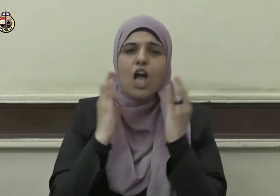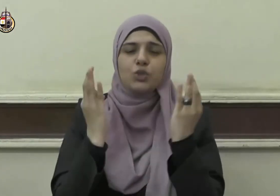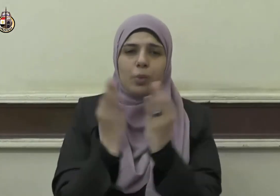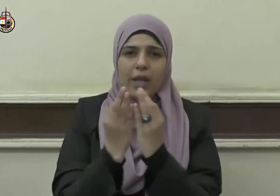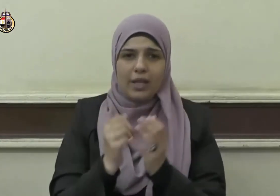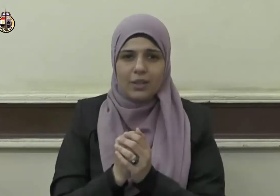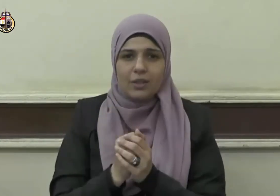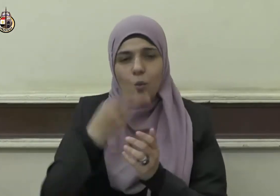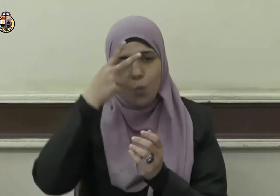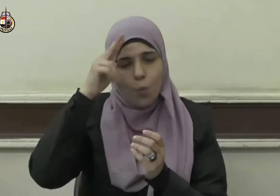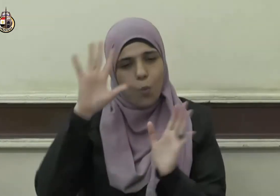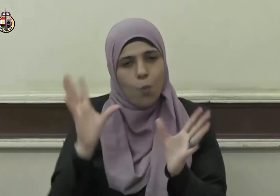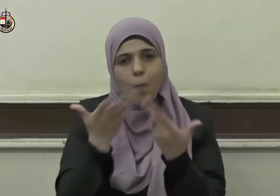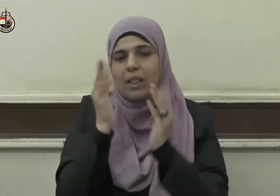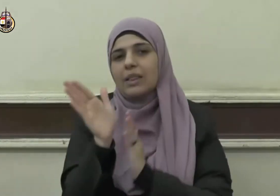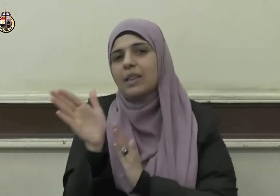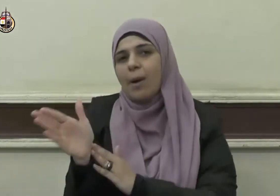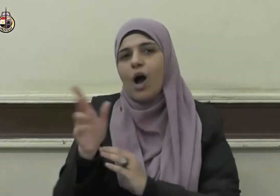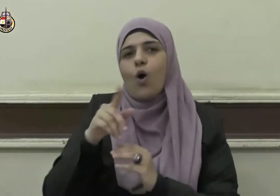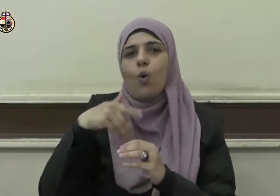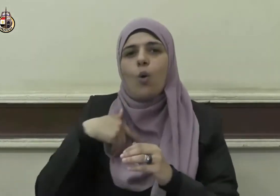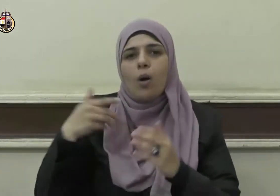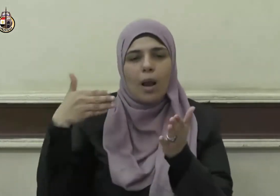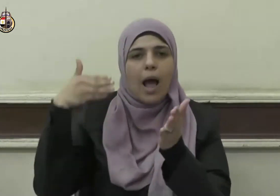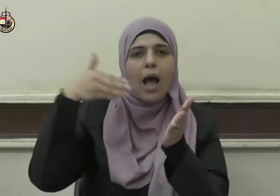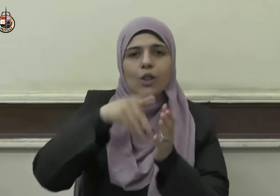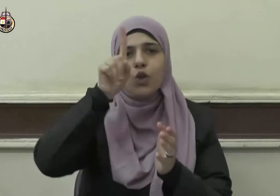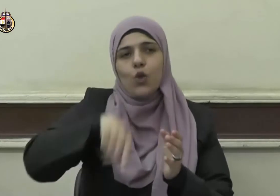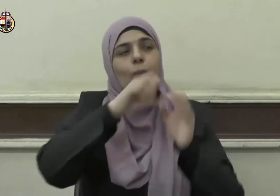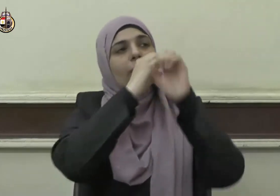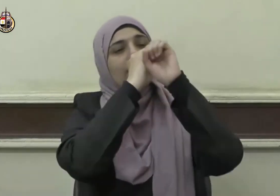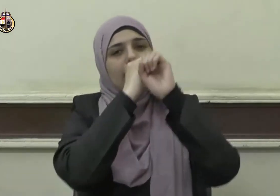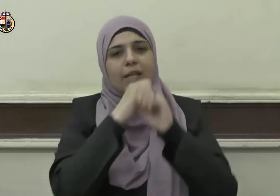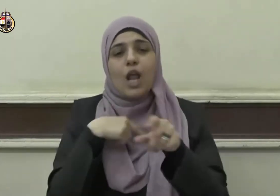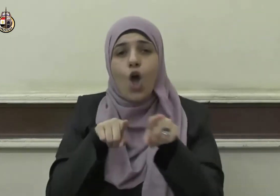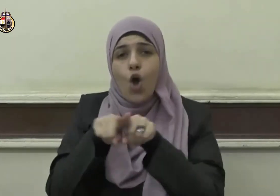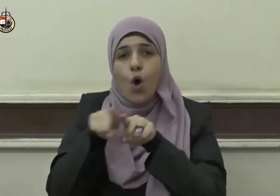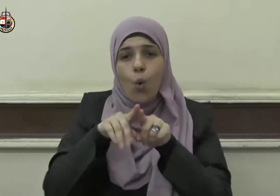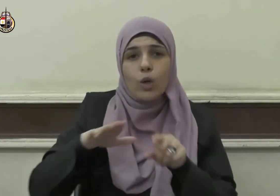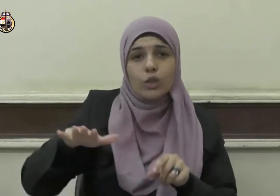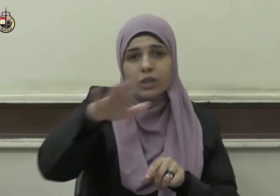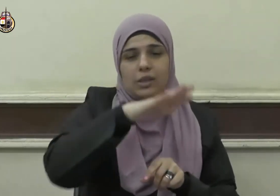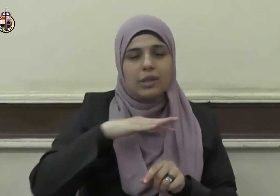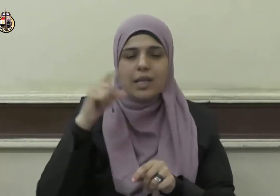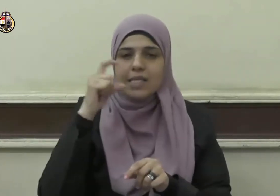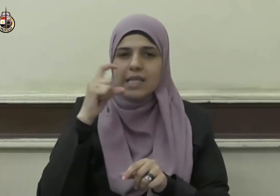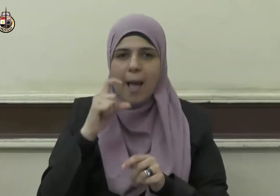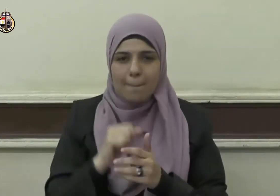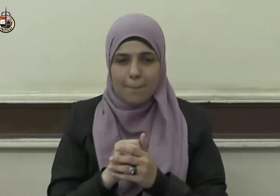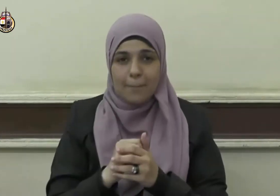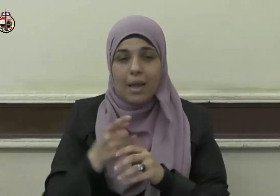ومن تبعهم بإحسان إلى يوم الدين إخوة الإسلام إن العمل